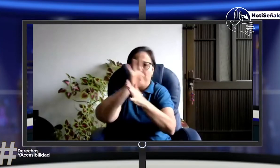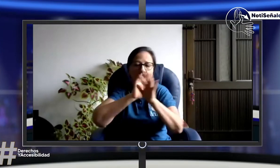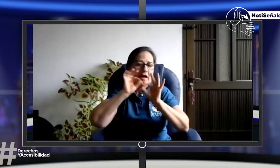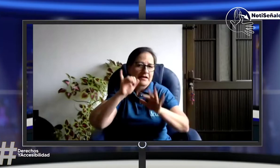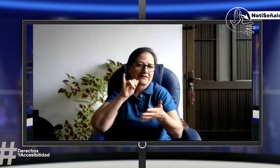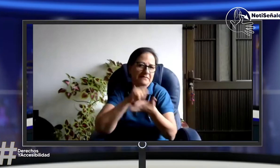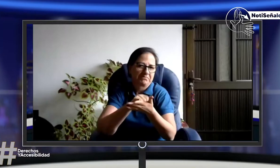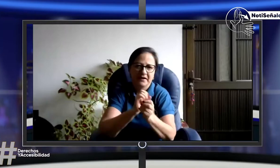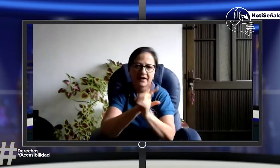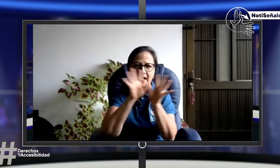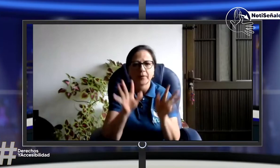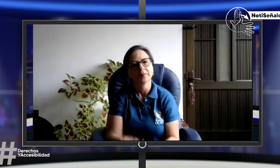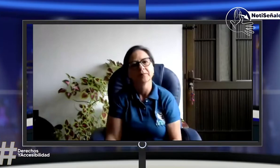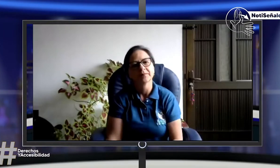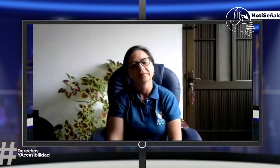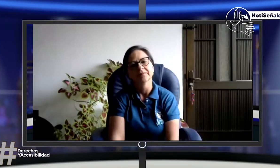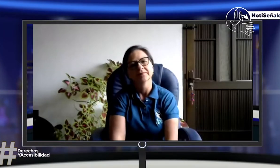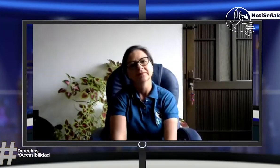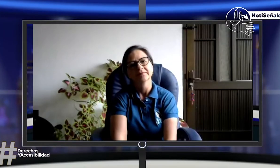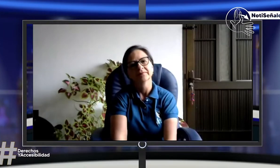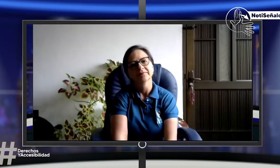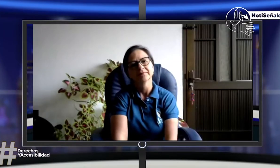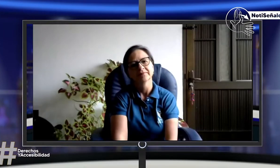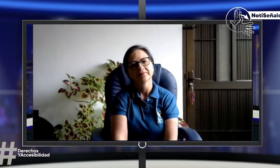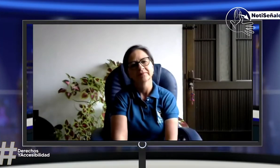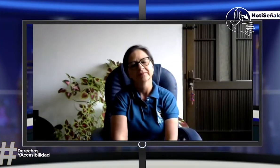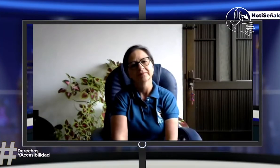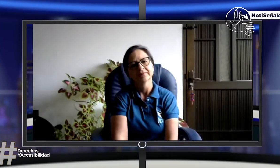gran desorden, una desorganización en este sentido.